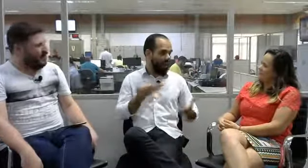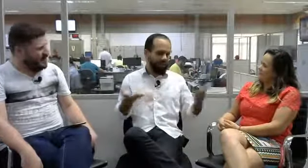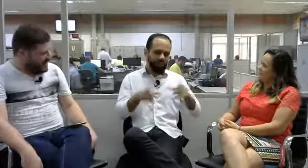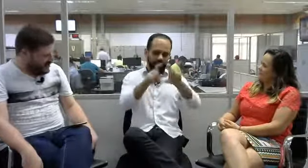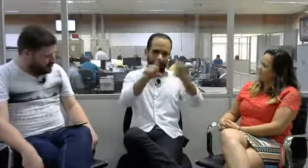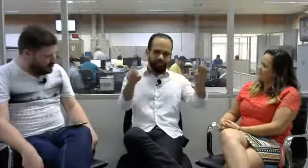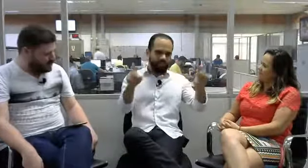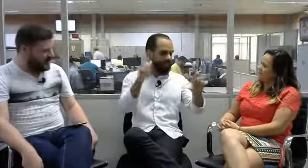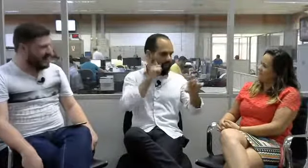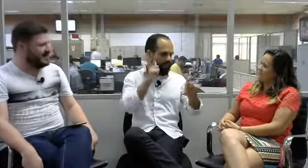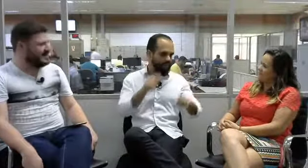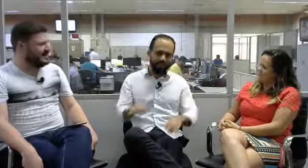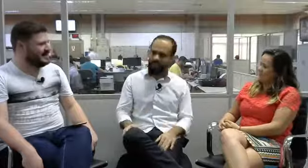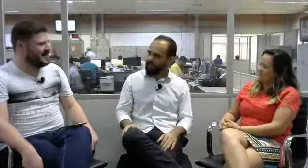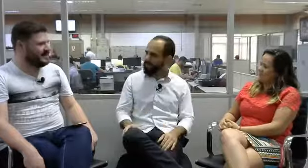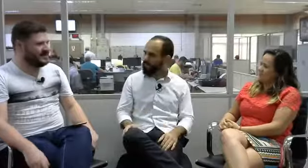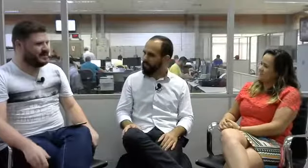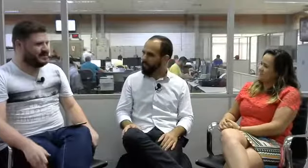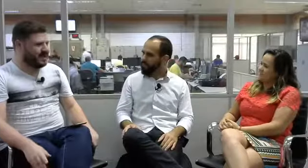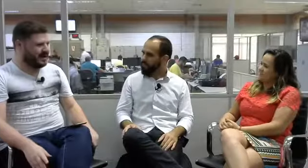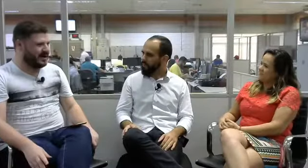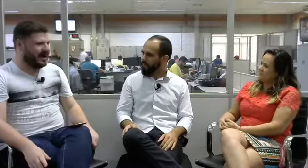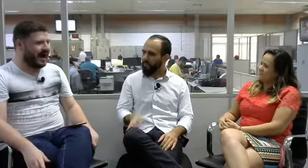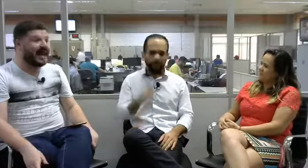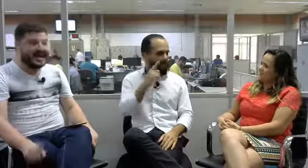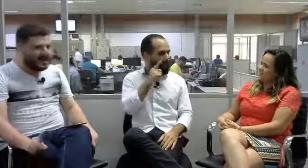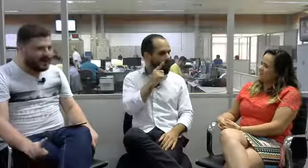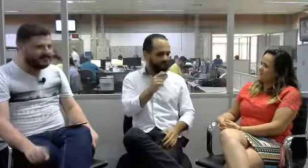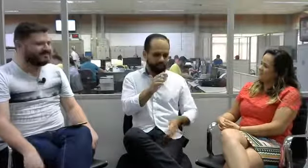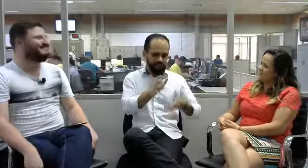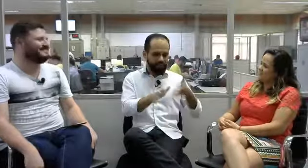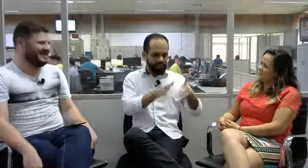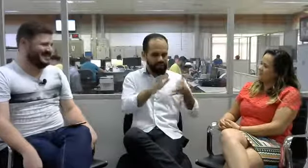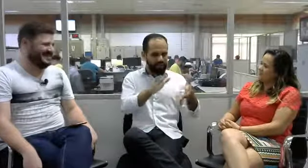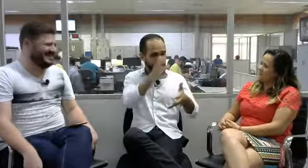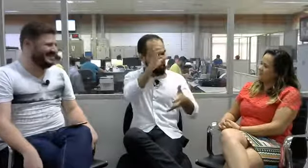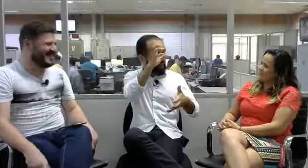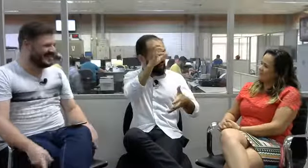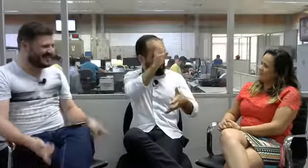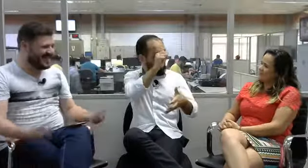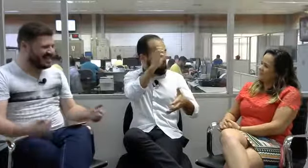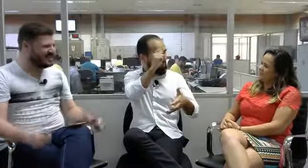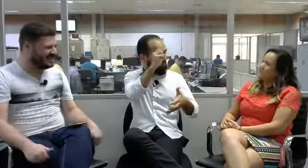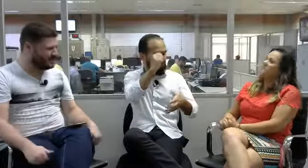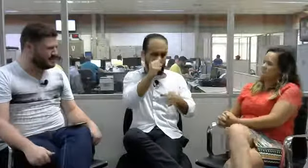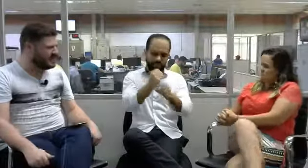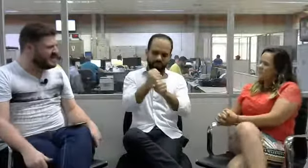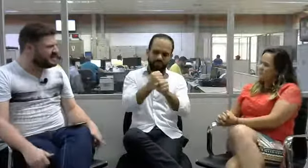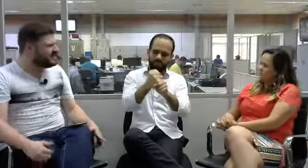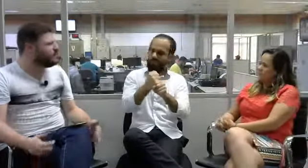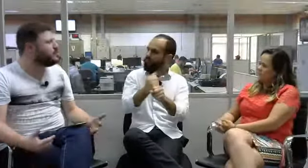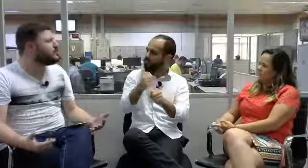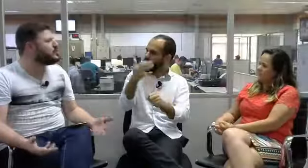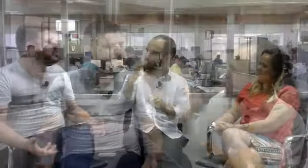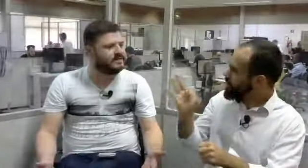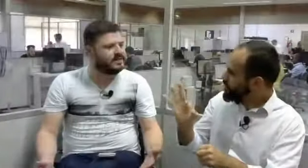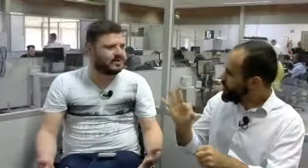Glaucio, ele aprendeu a língua brasileira de sinais há 10 anos. Teve algum motivo que te